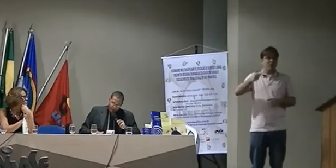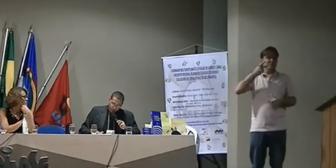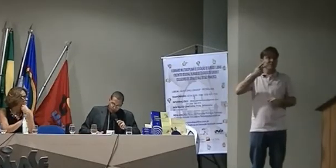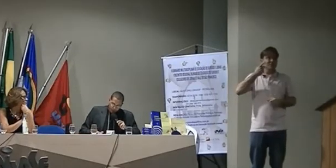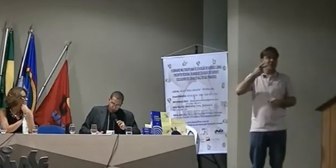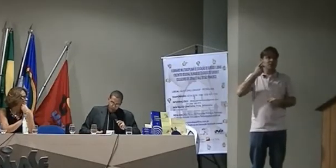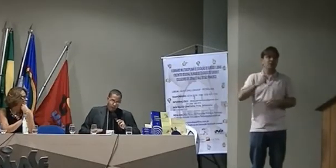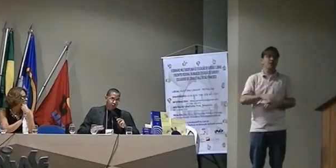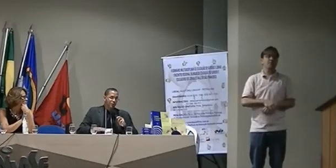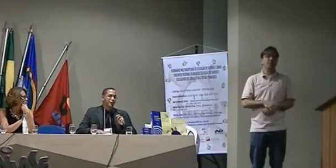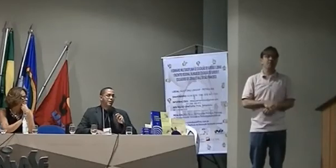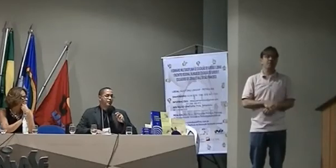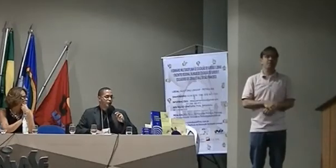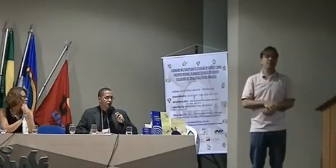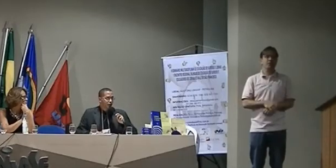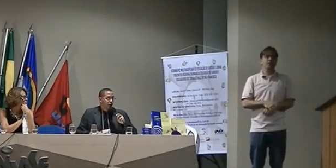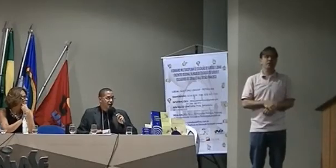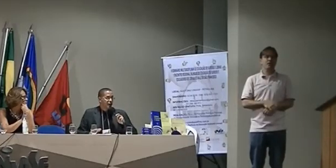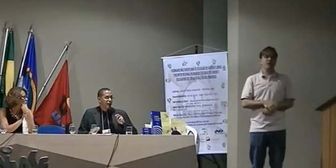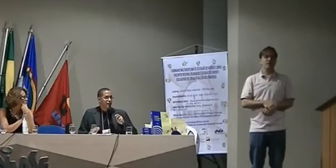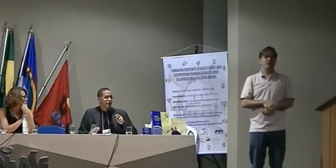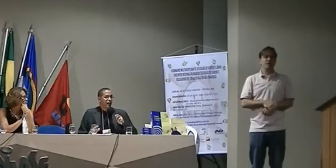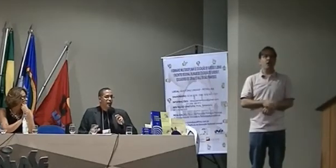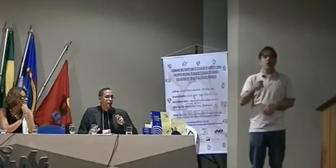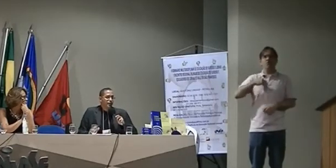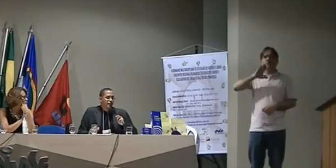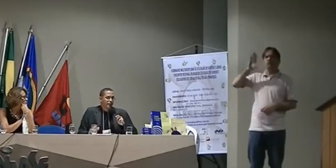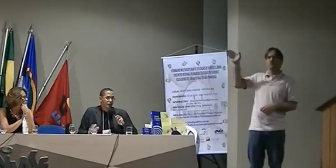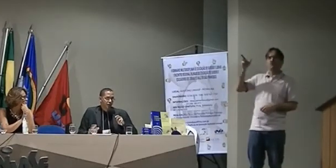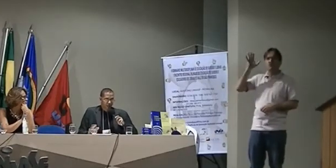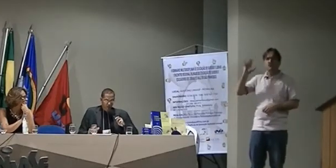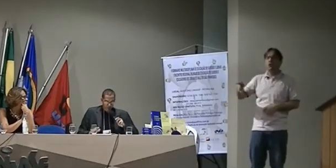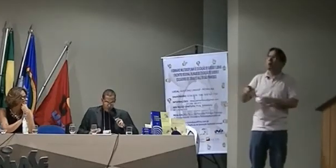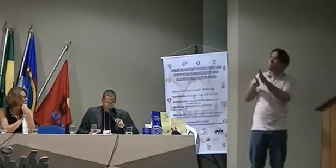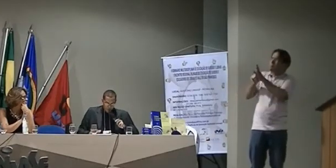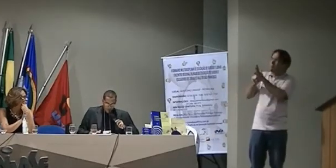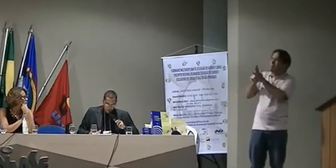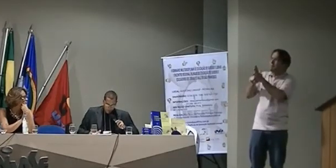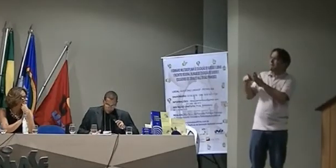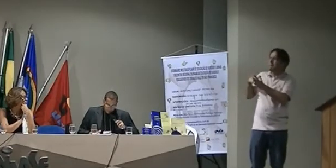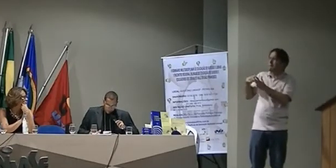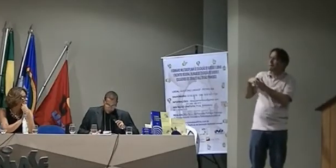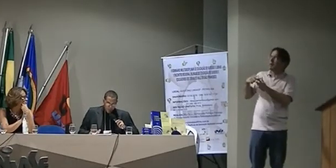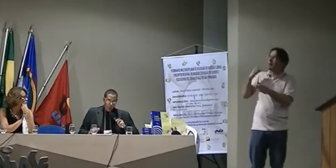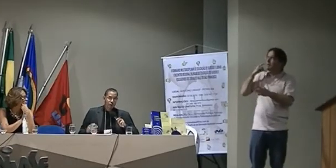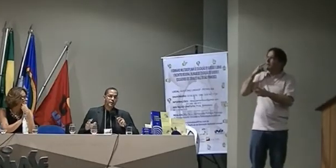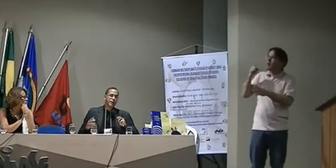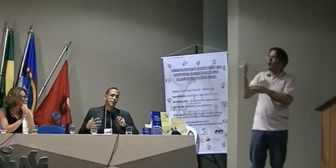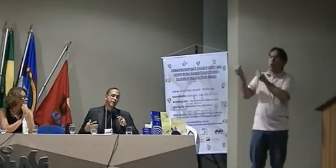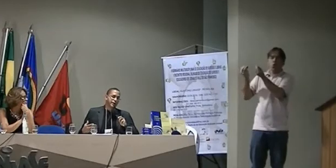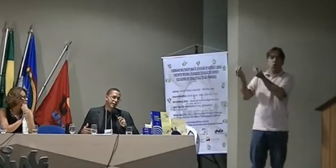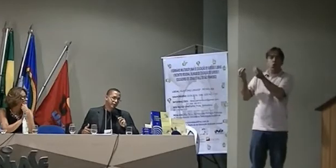não só ela falou sobre a formação do professor que realmente é algo que precisa melhorar mas também com o que está amparado